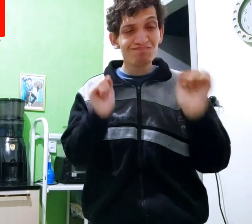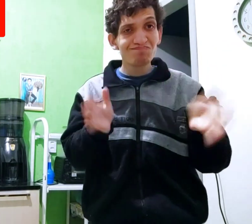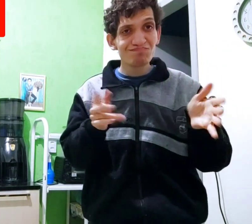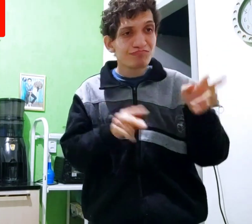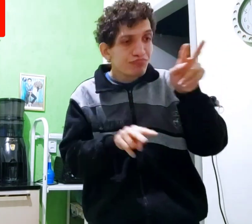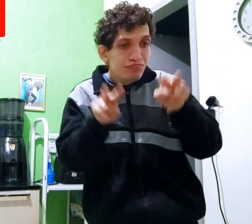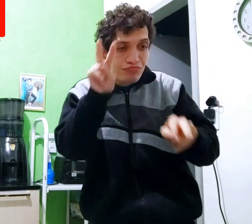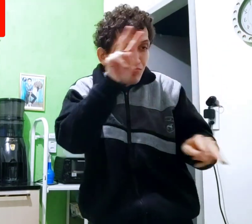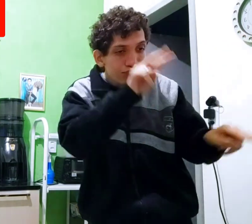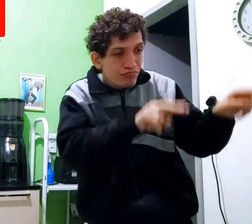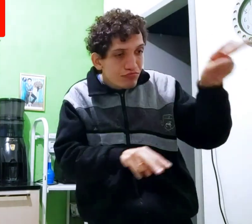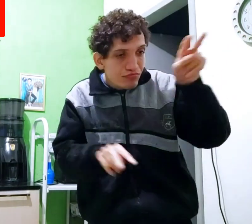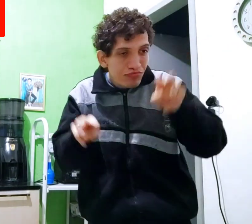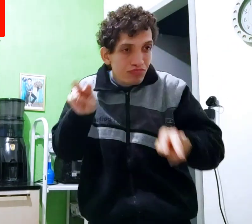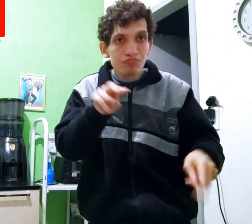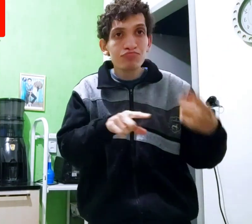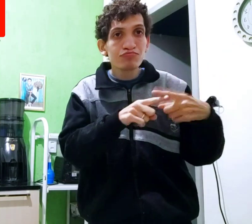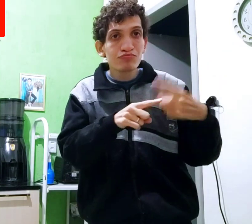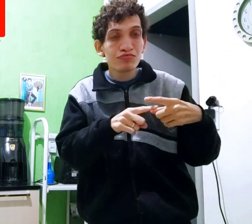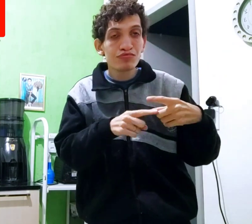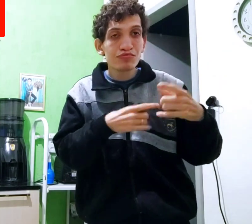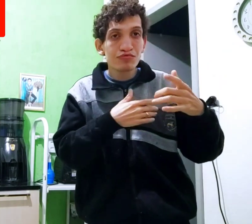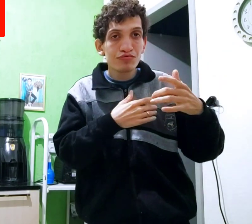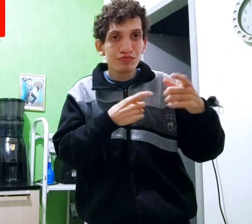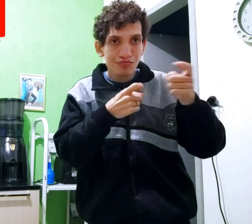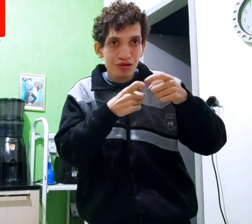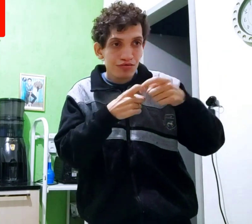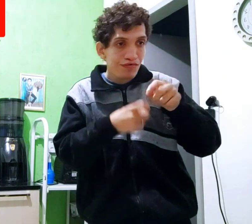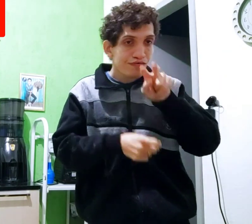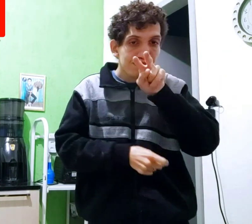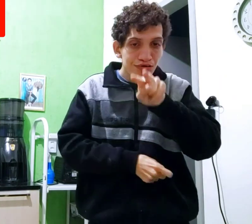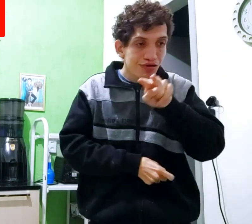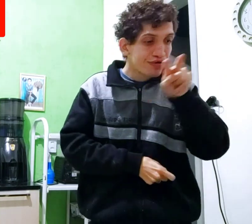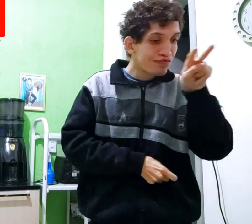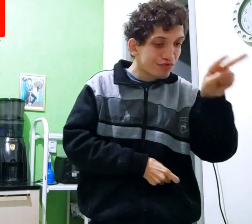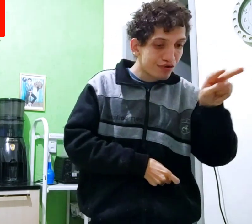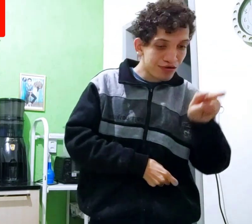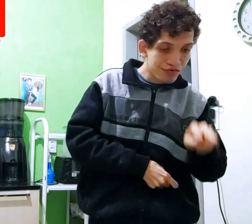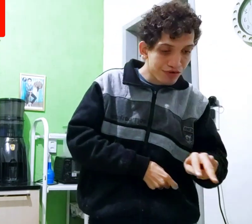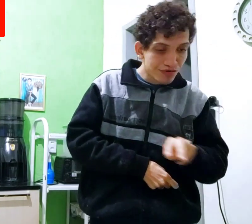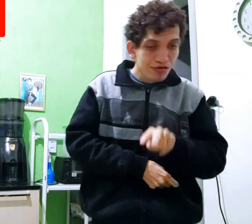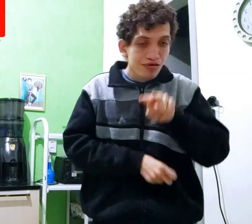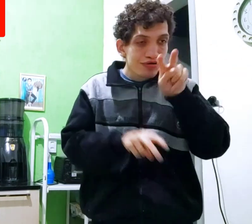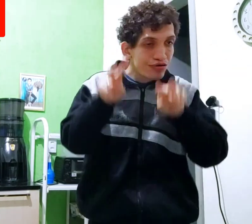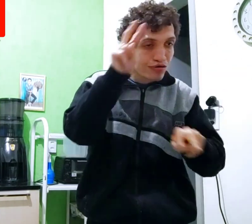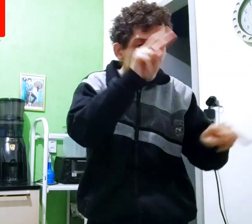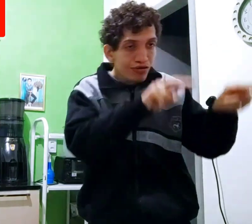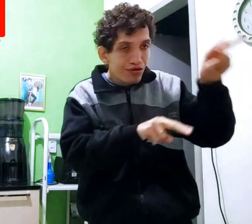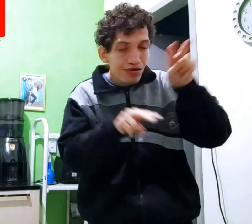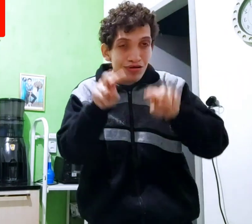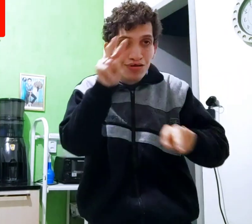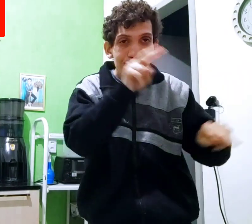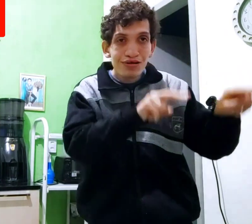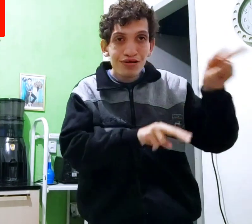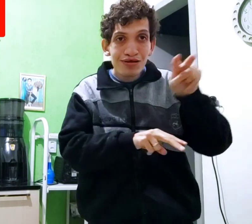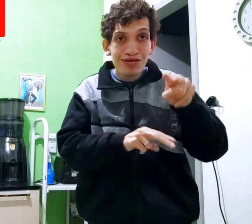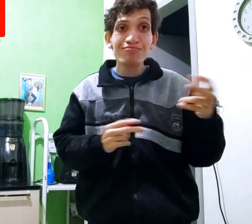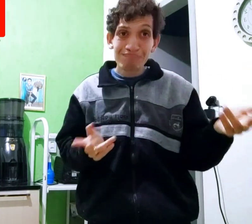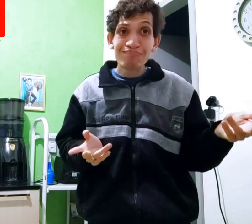entendeu? então, olha, se analisar avaliar o teu médico tá olhando cada parte tá avaliando